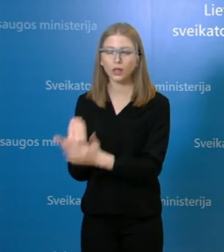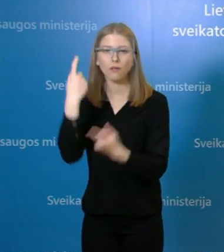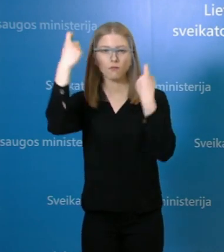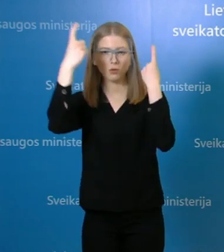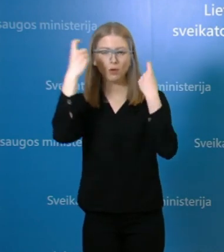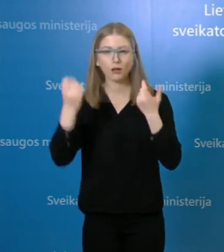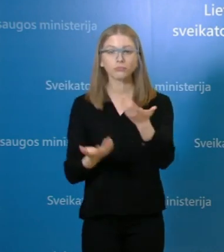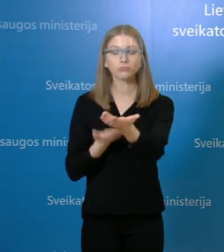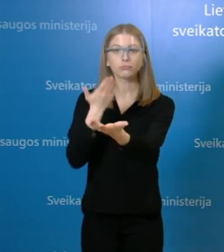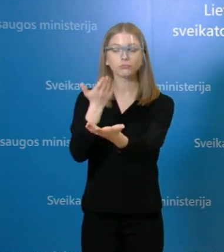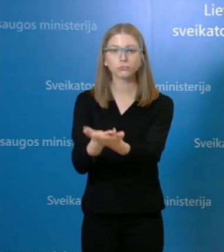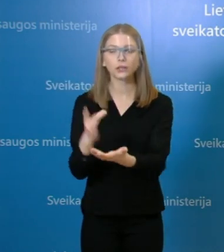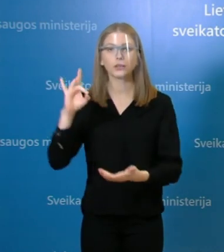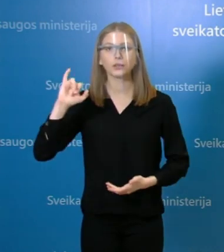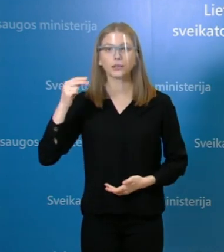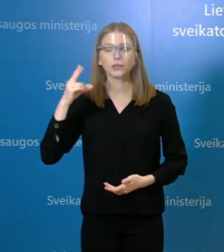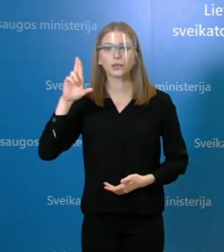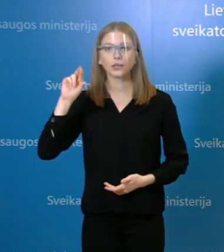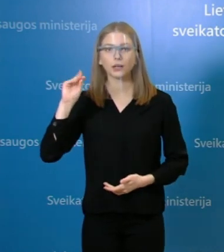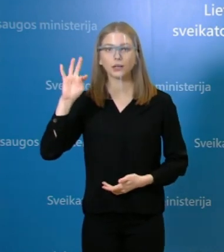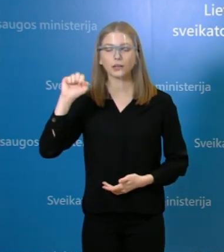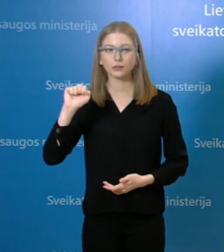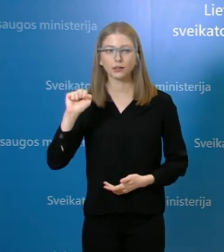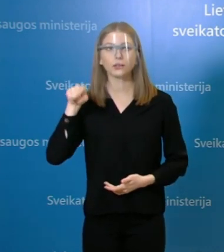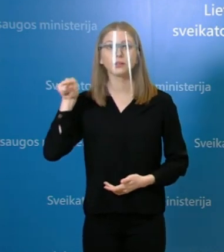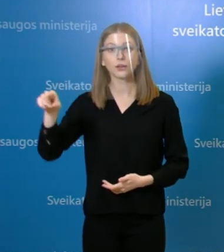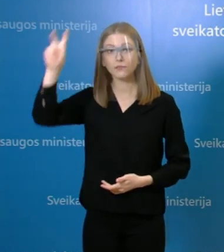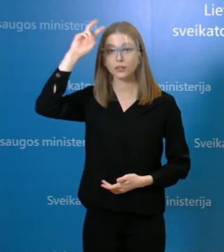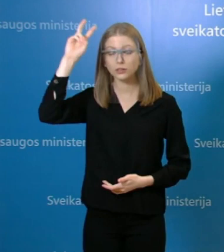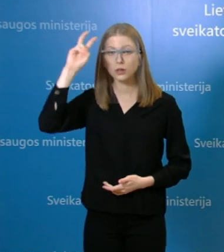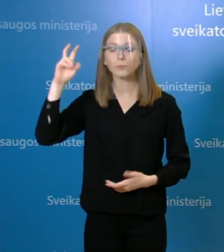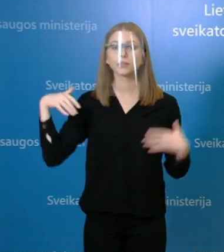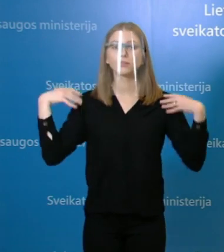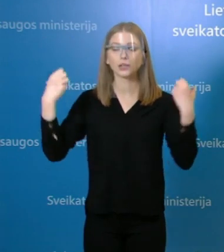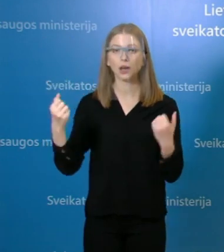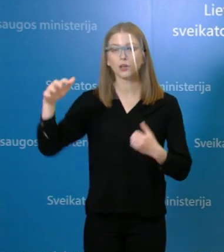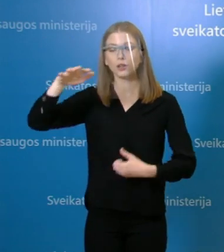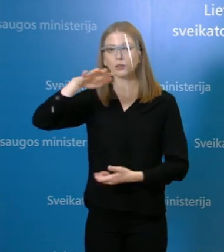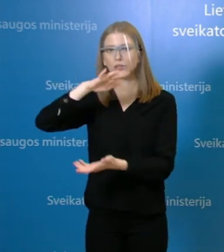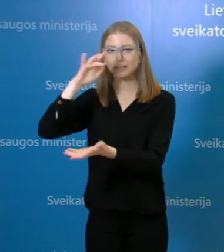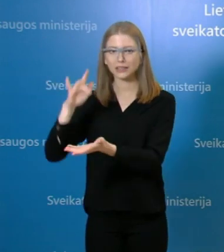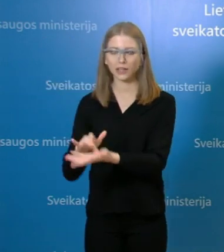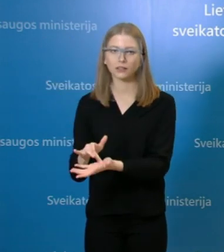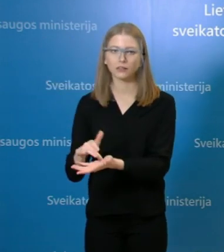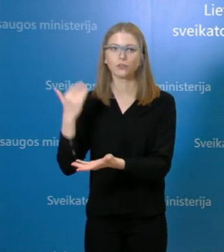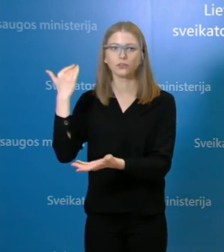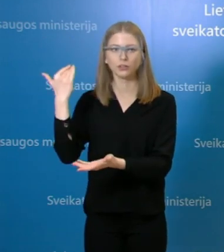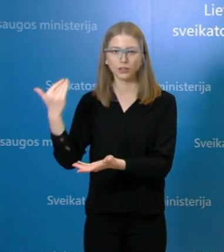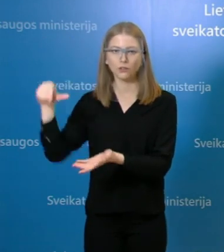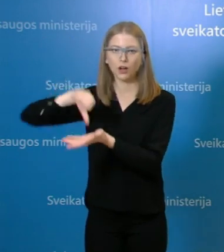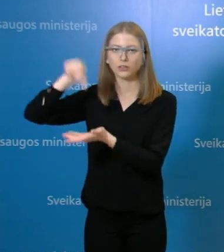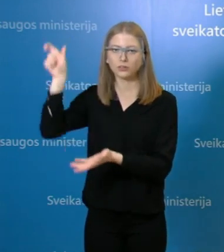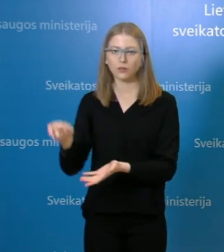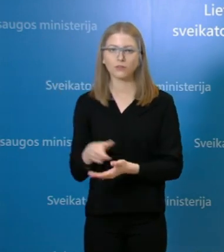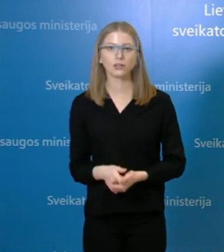informaciją, Ginrėta Megelinskine, kolegė iš Nacionalinio visuomenės sveikatos centro. Prašom, Ginrėta. Ačiū